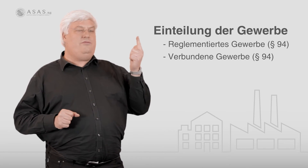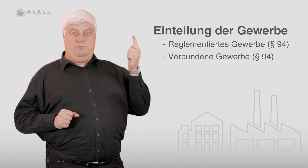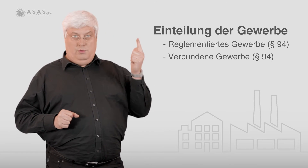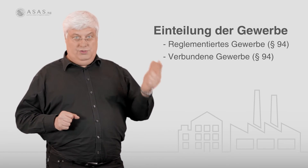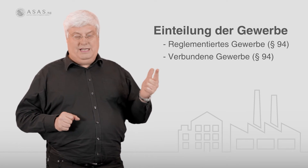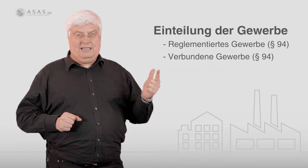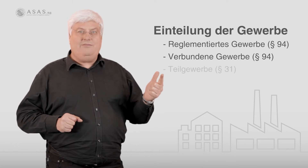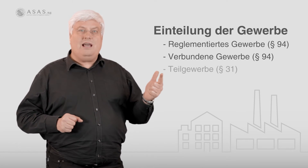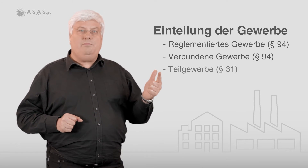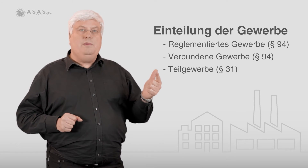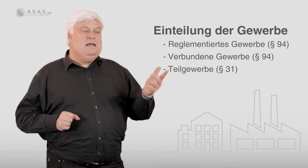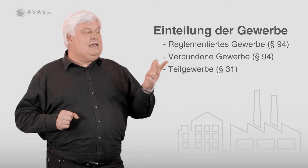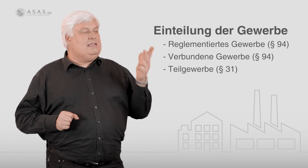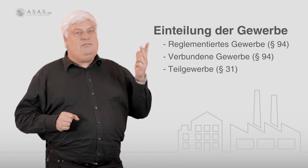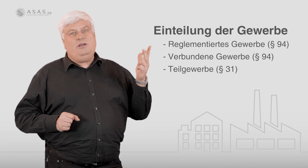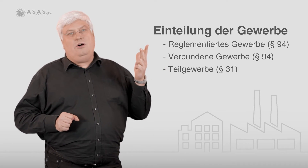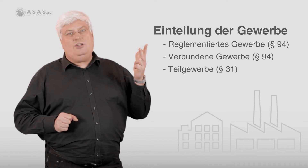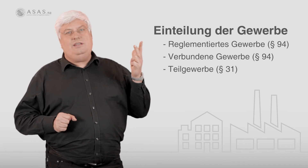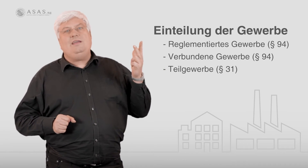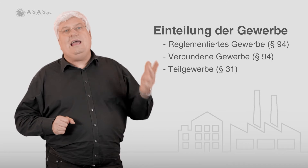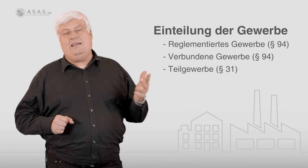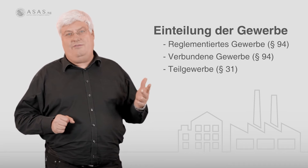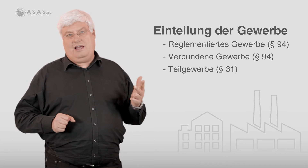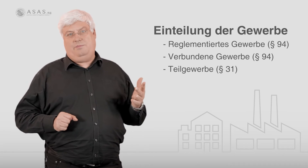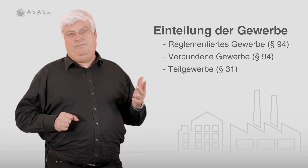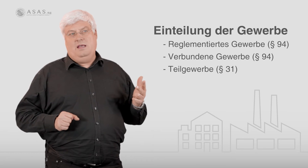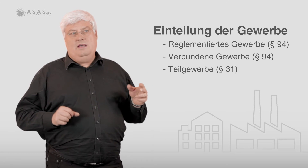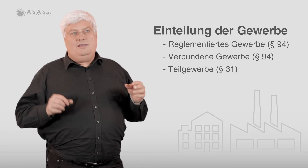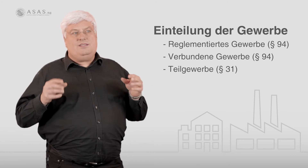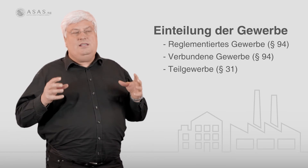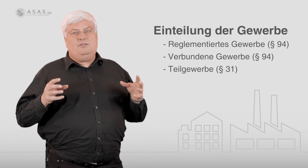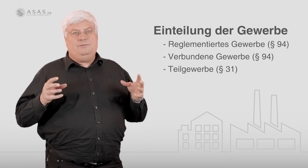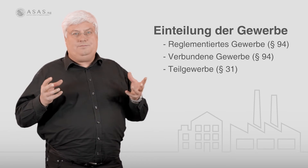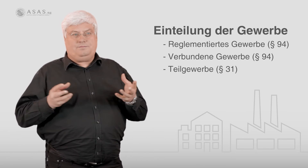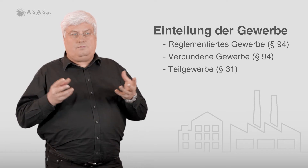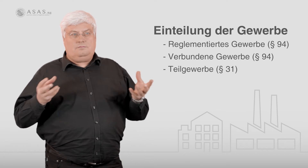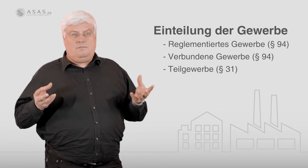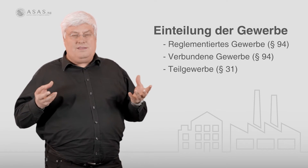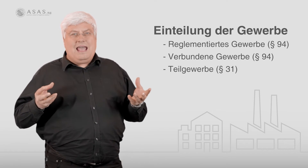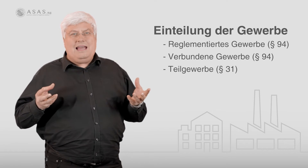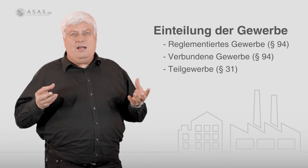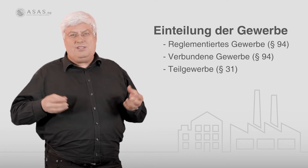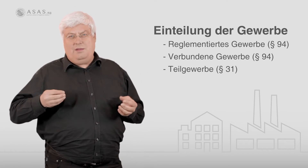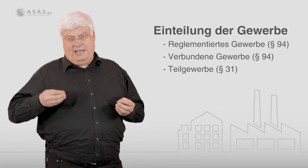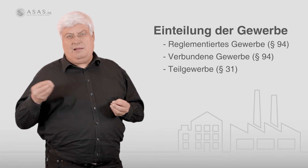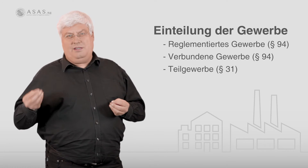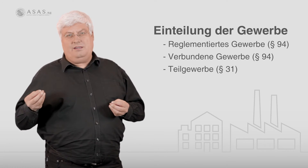verbundenen Gewerben kennen wir auch die Teilgewerbe. Das sind Teile aus einem reglementierten